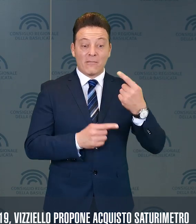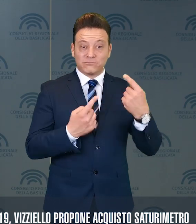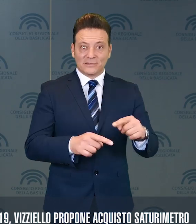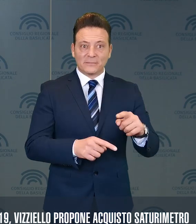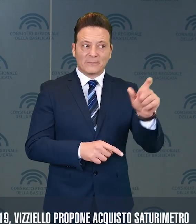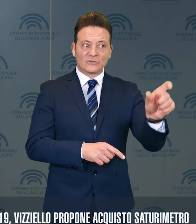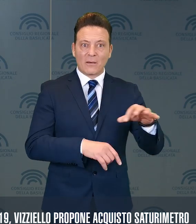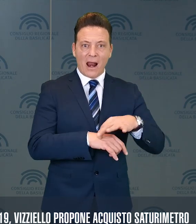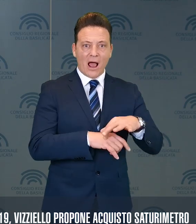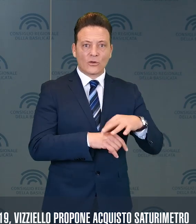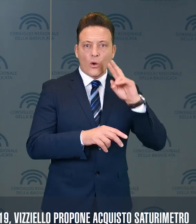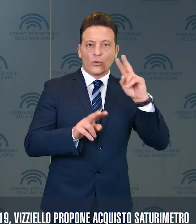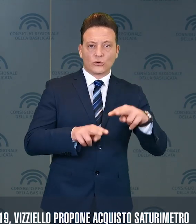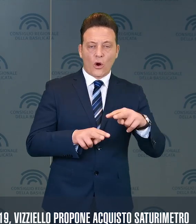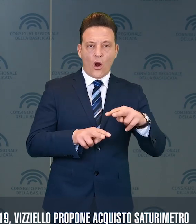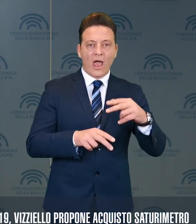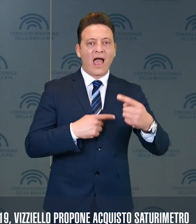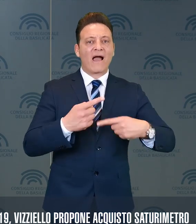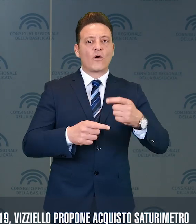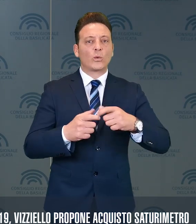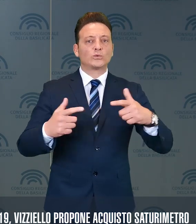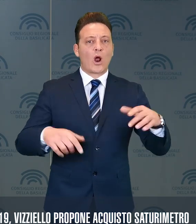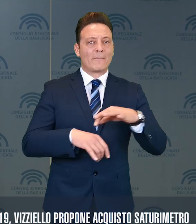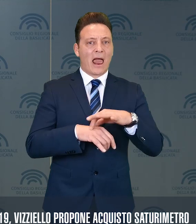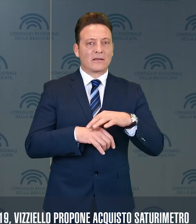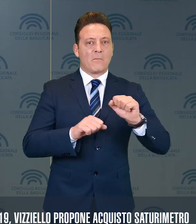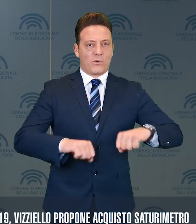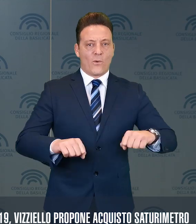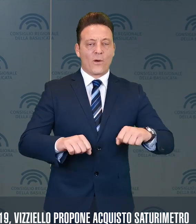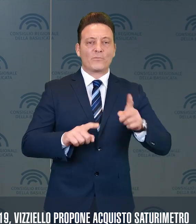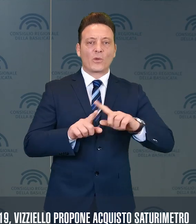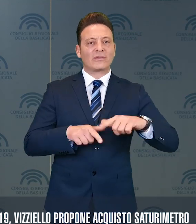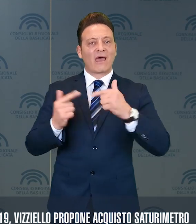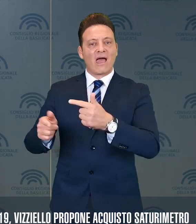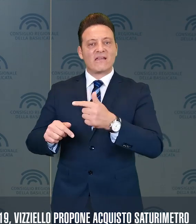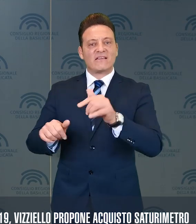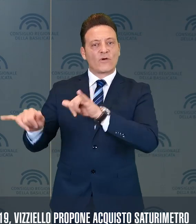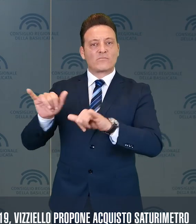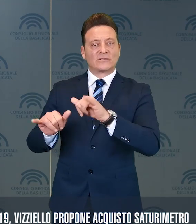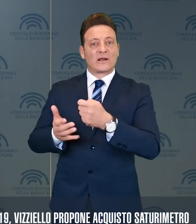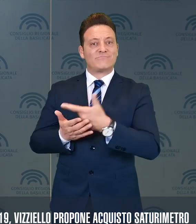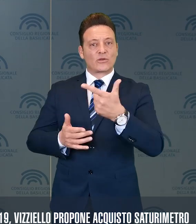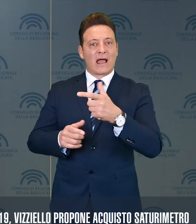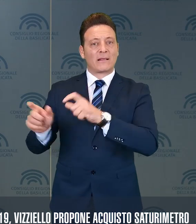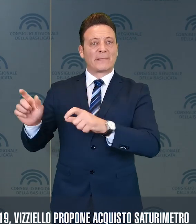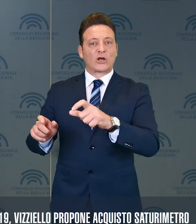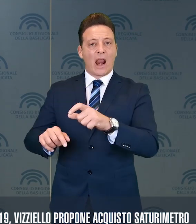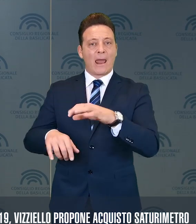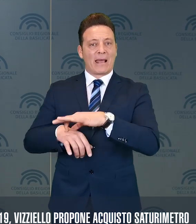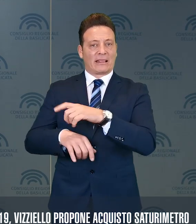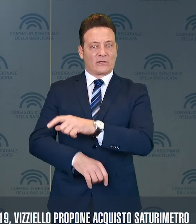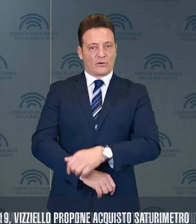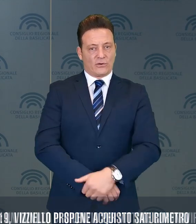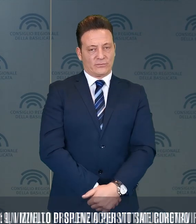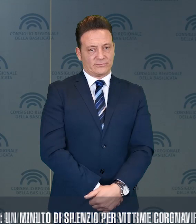il paziente può controllare l'evoluzione della malattia e fornire informazioni rilevanti al personale medico.